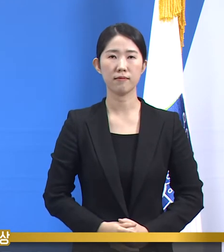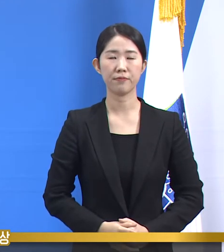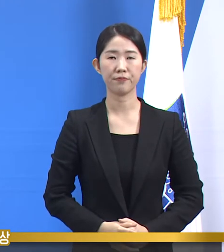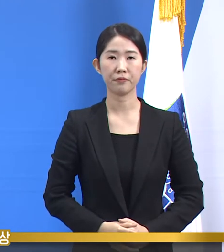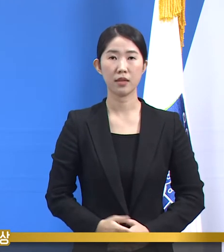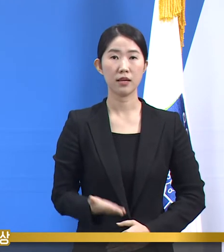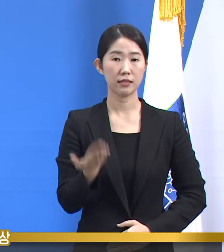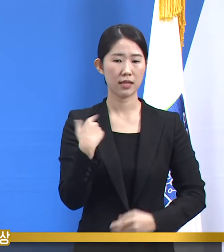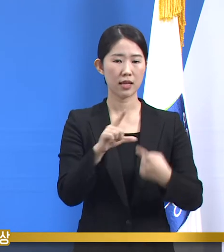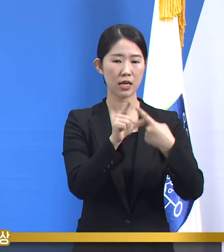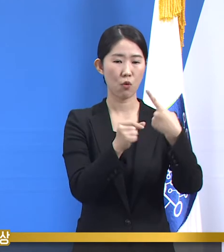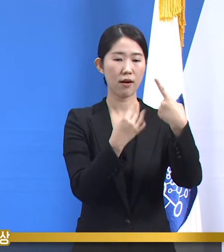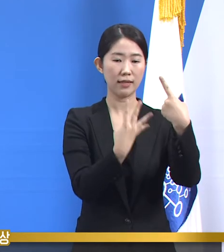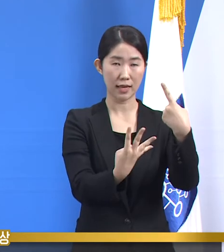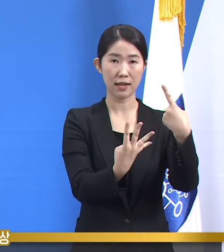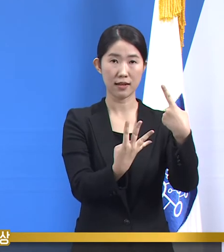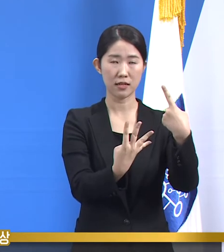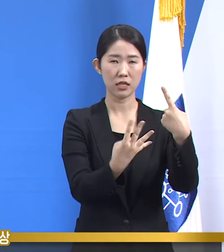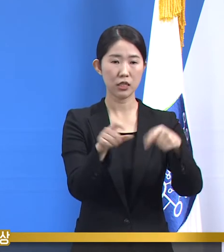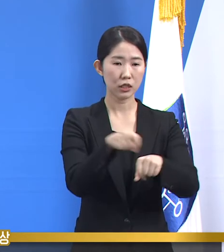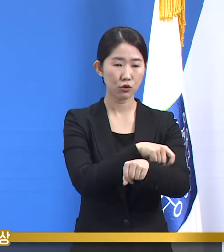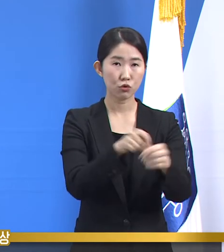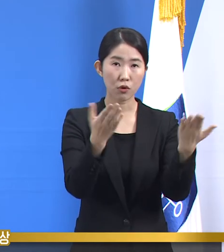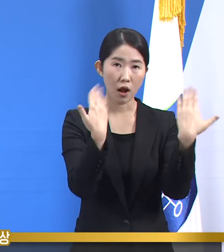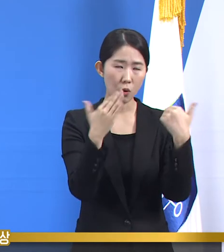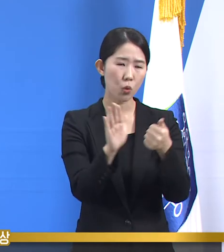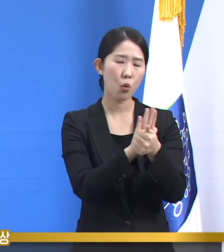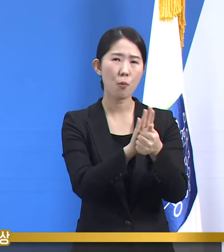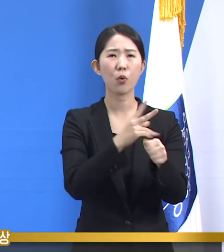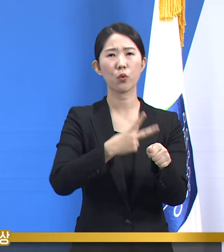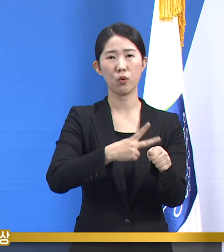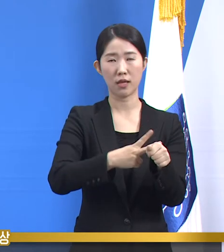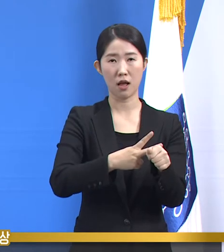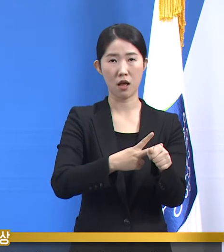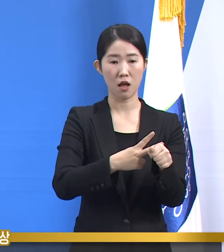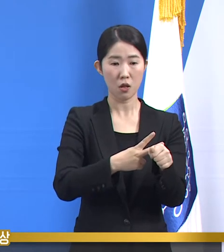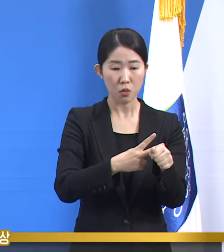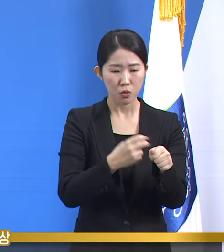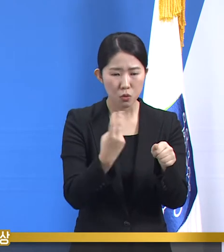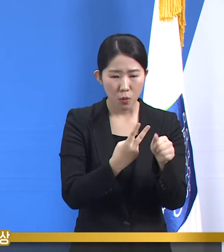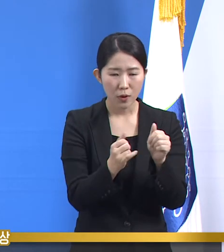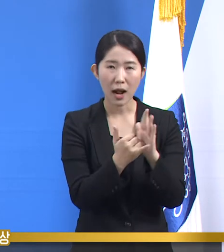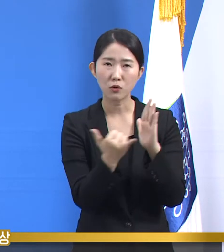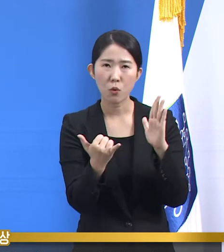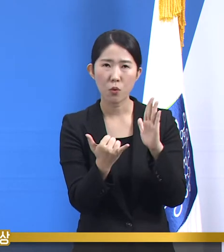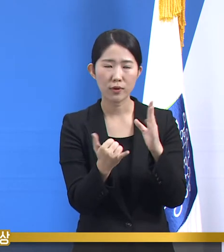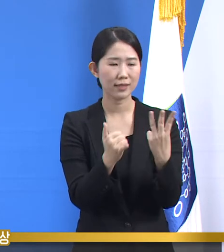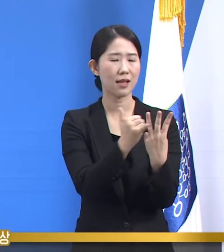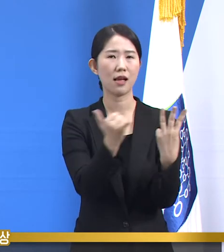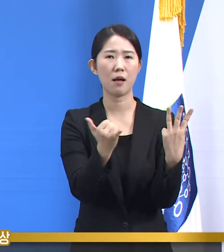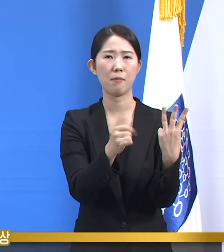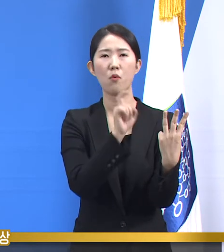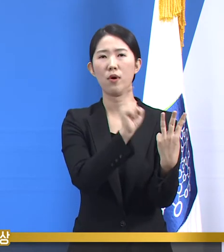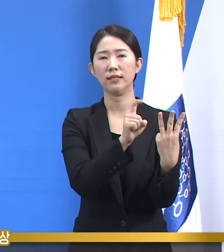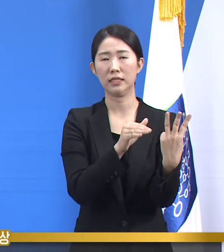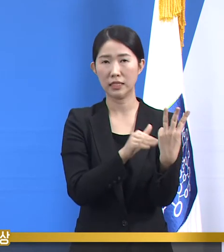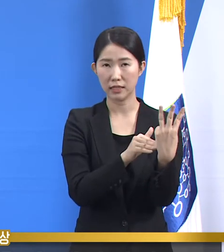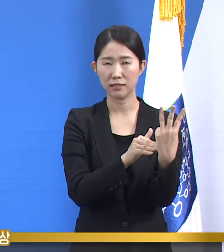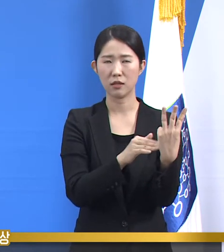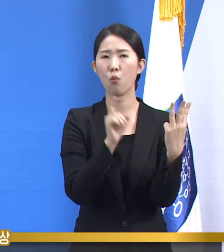지난 1월 4일 특수학교 돌봄 교사와 일가족 3명이 최초 확진 판정을 받은 이후